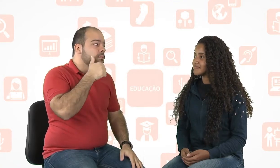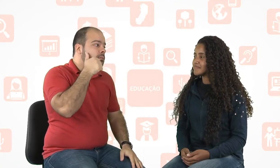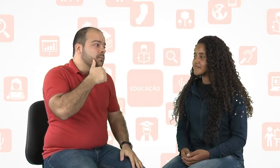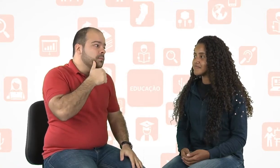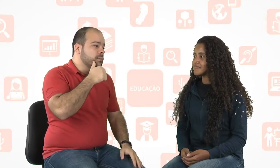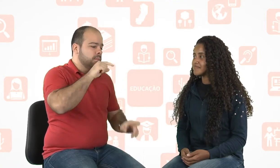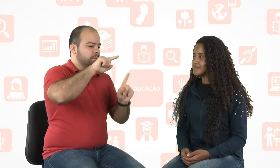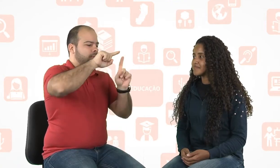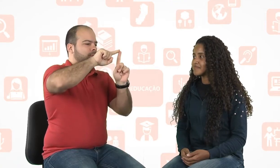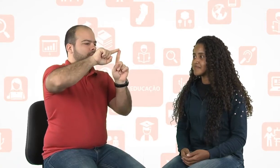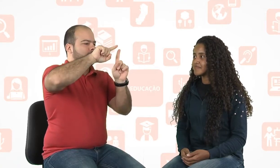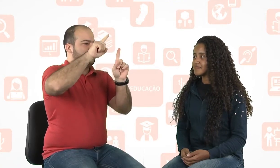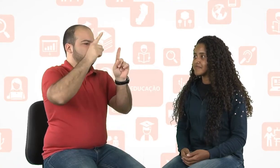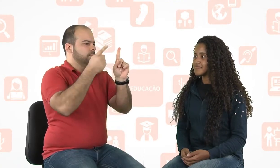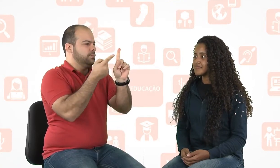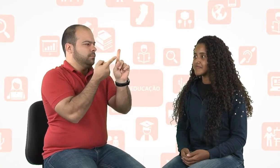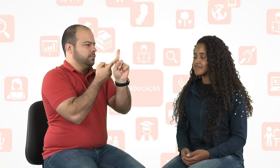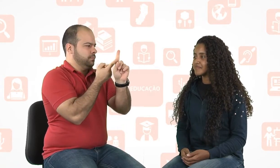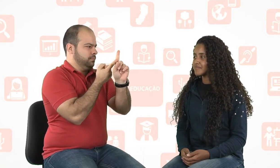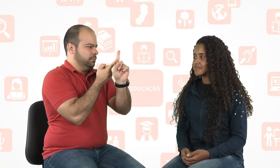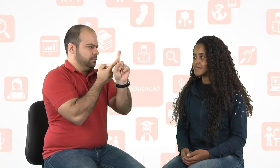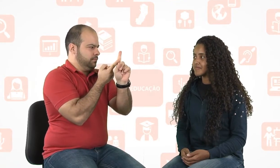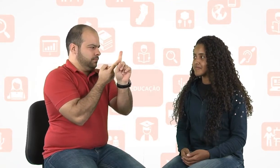A mulher, engravida.